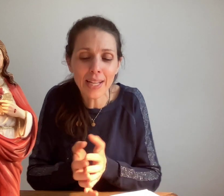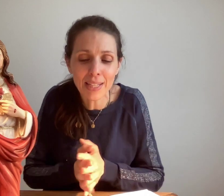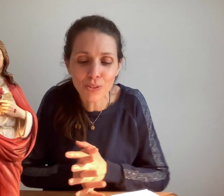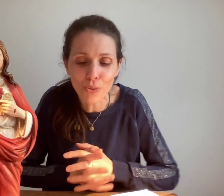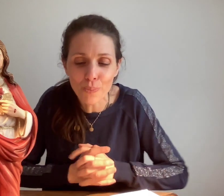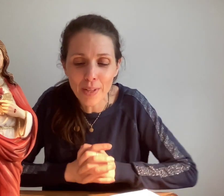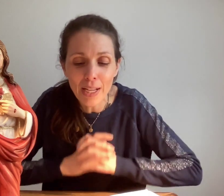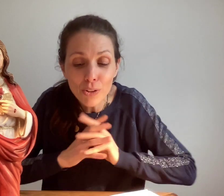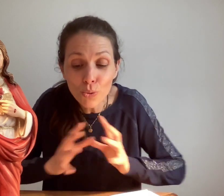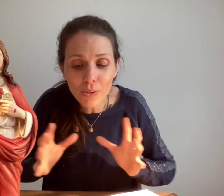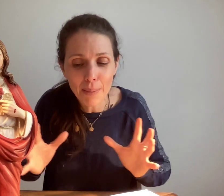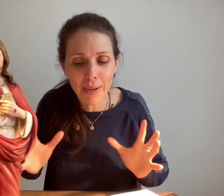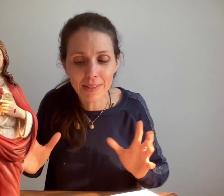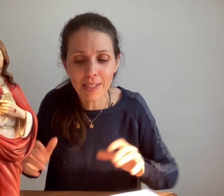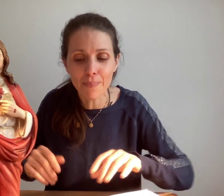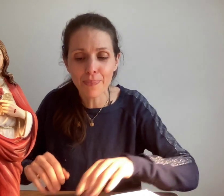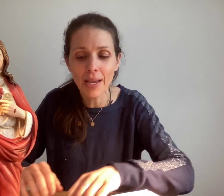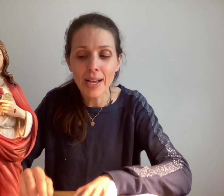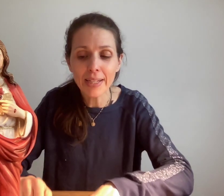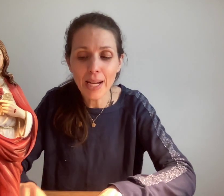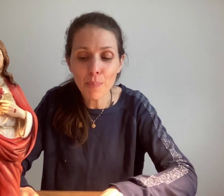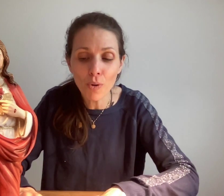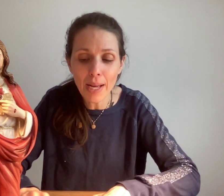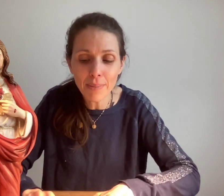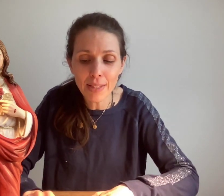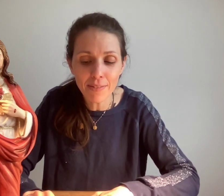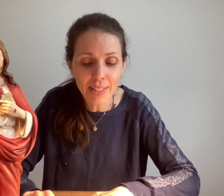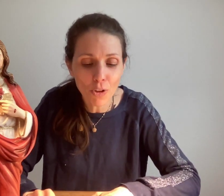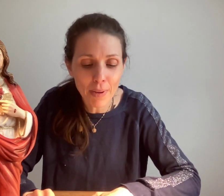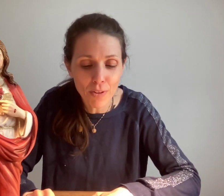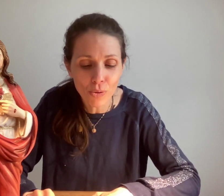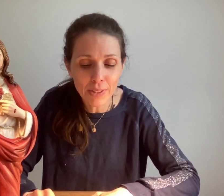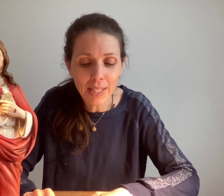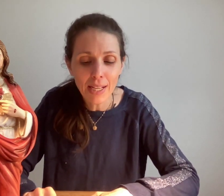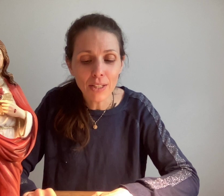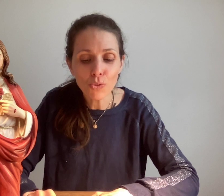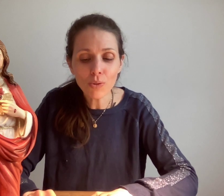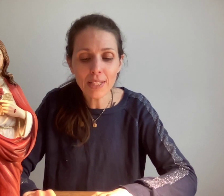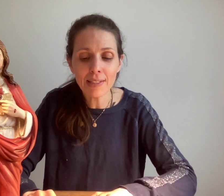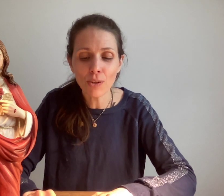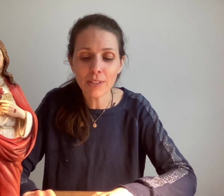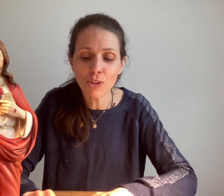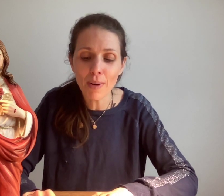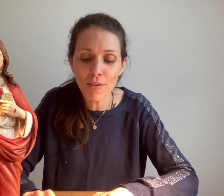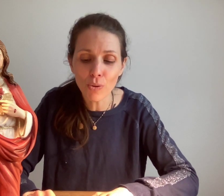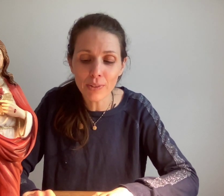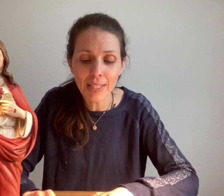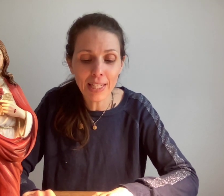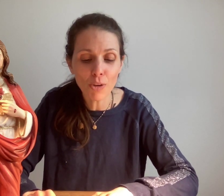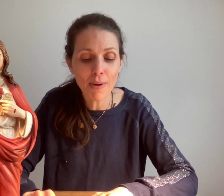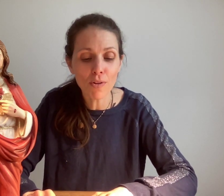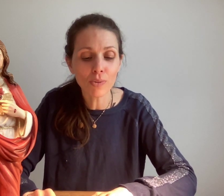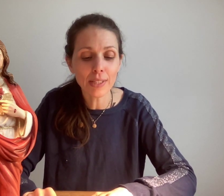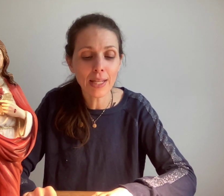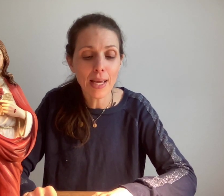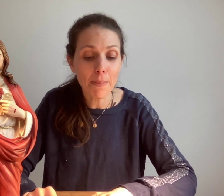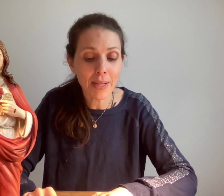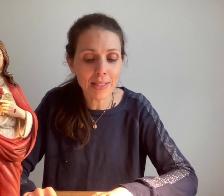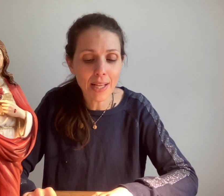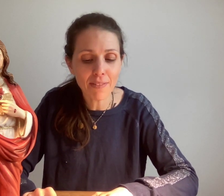création. Tout appartient. Car pour l'âme qui vit dans ma volonté, tout ce qui est sorti de ma volonté et que ma volonté préserve